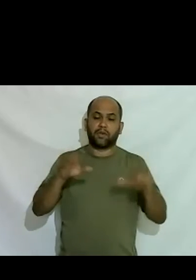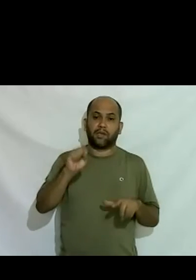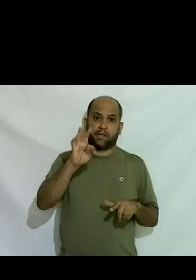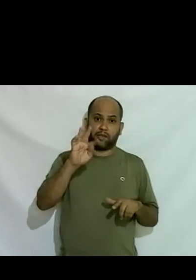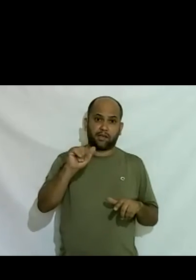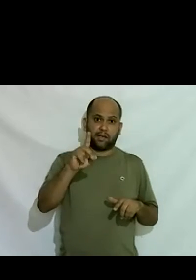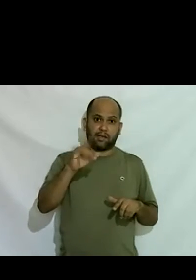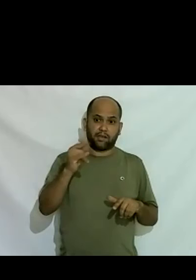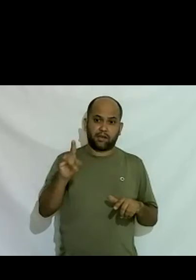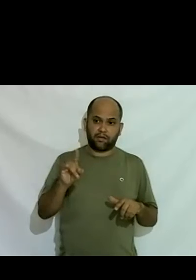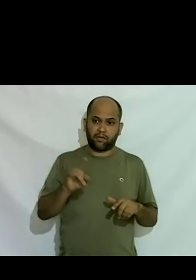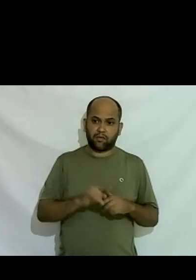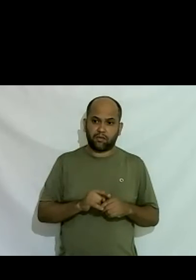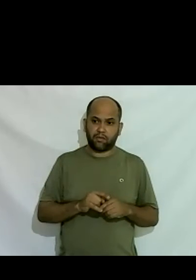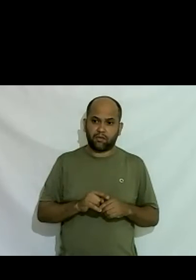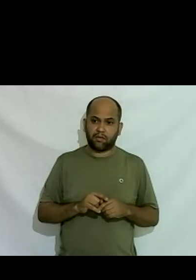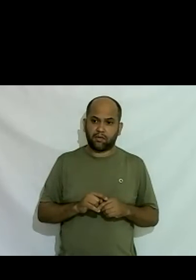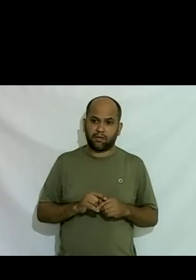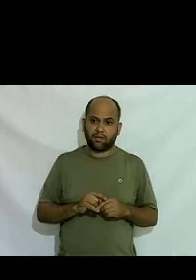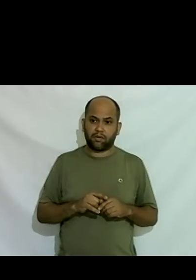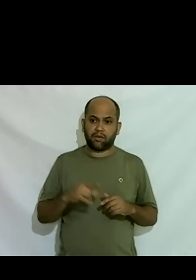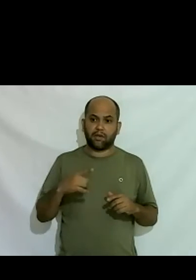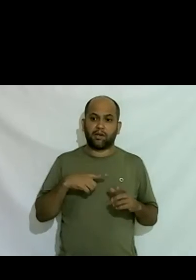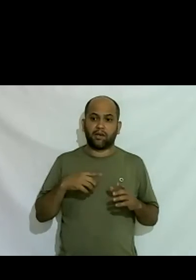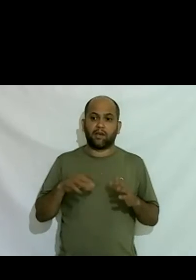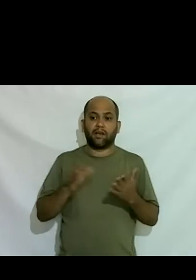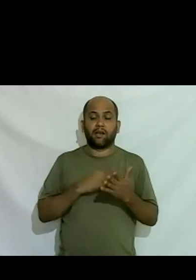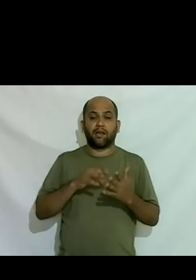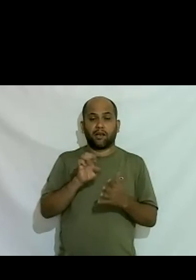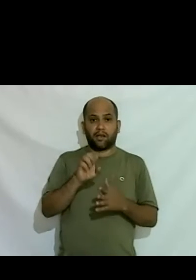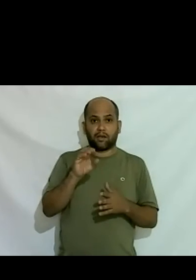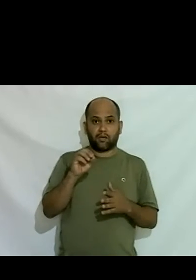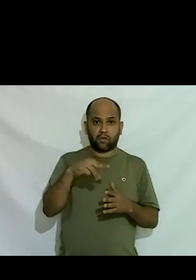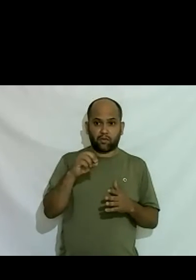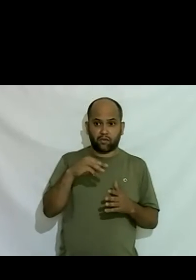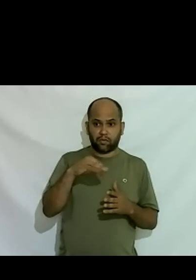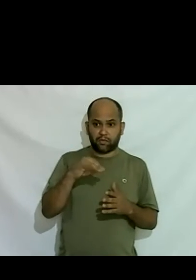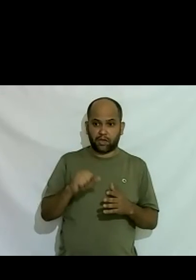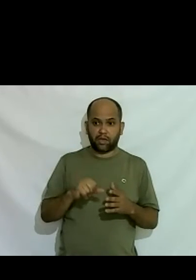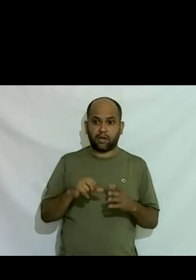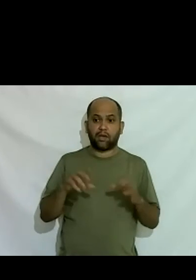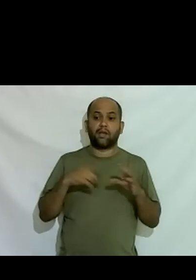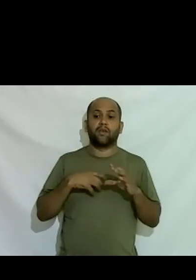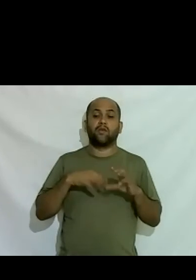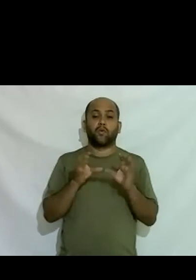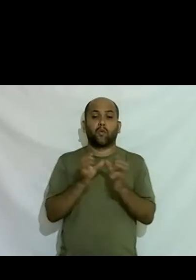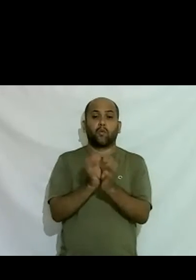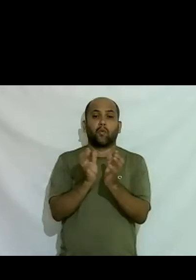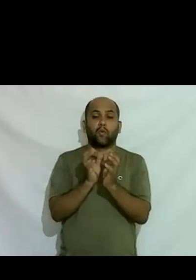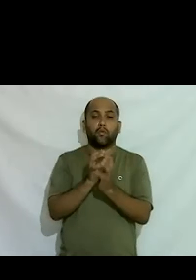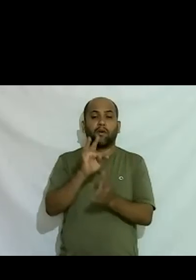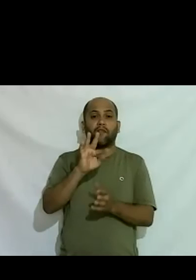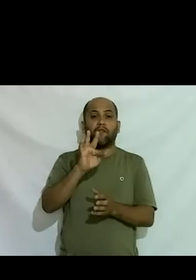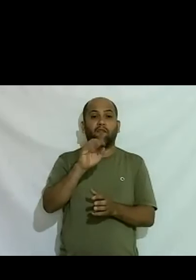meia página no caderno de economia com a minha cara lá e o fórum de empresas existe um fórum de